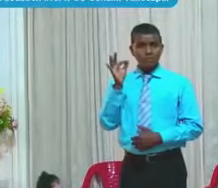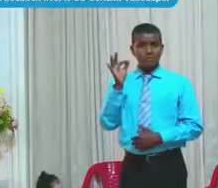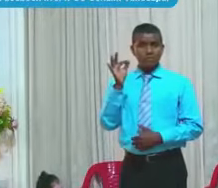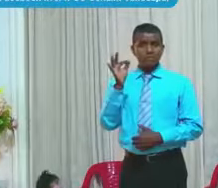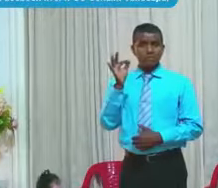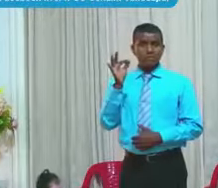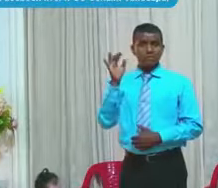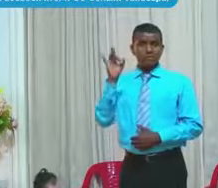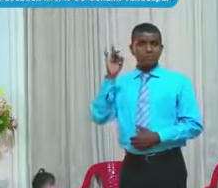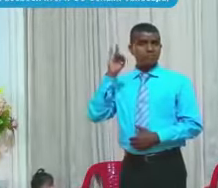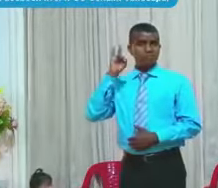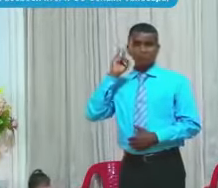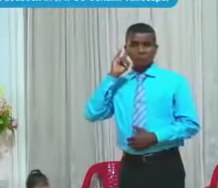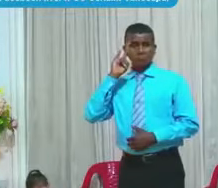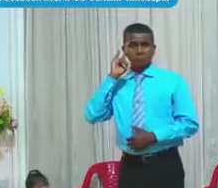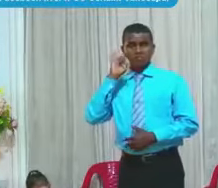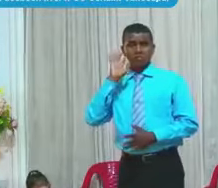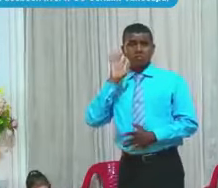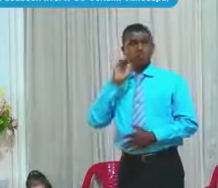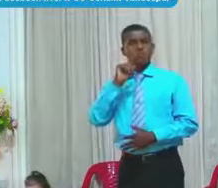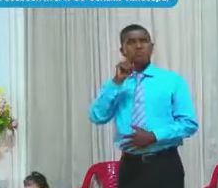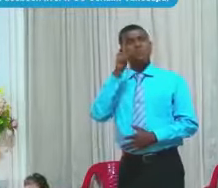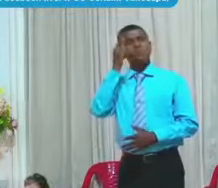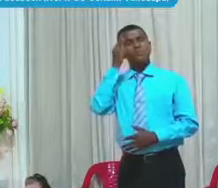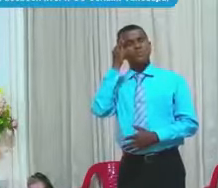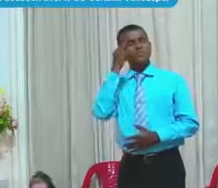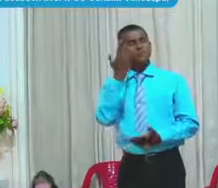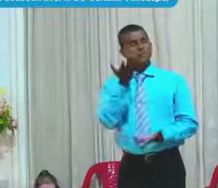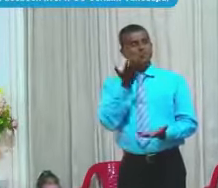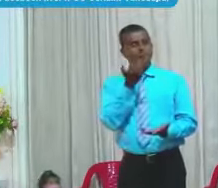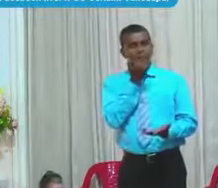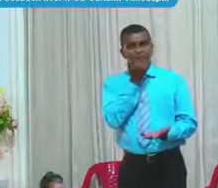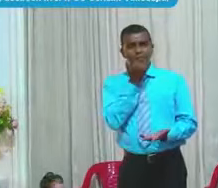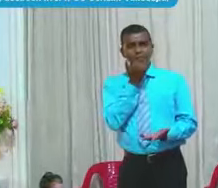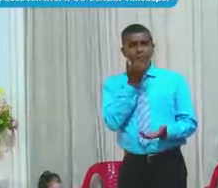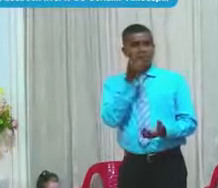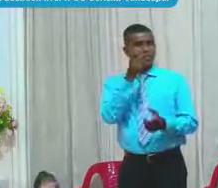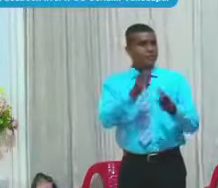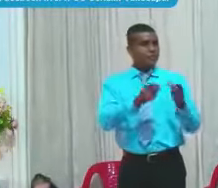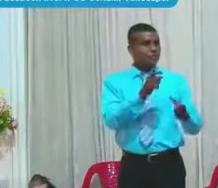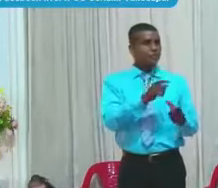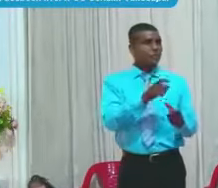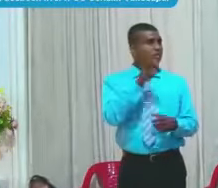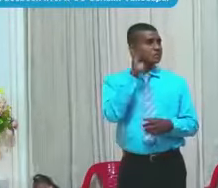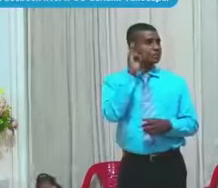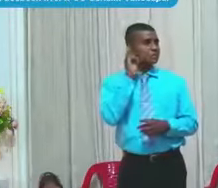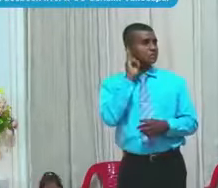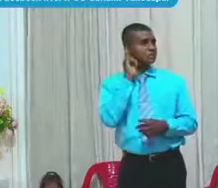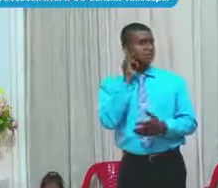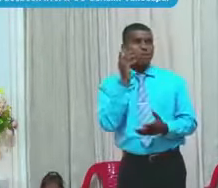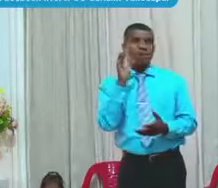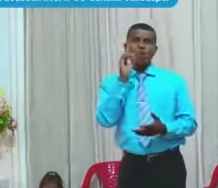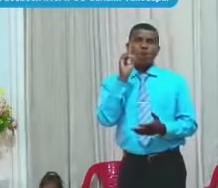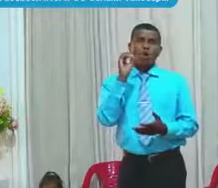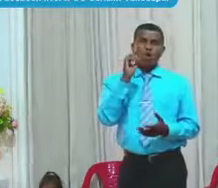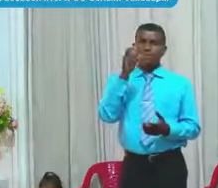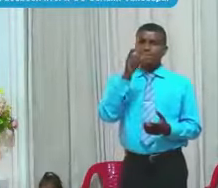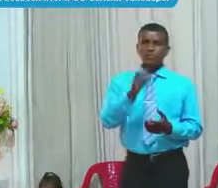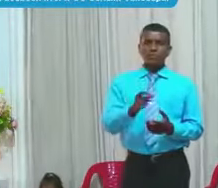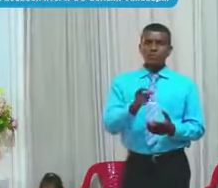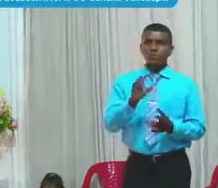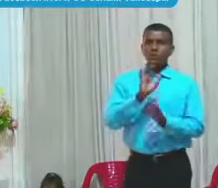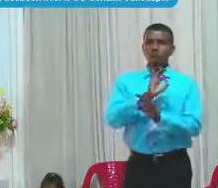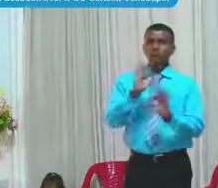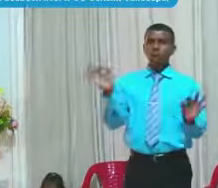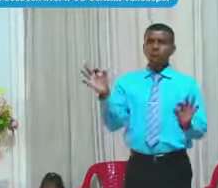Y usted habrá dicho Dice Bueno ¿Y qué va a pasar Entonces con los que No oyeron No, no Los que no leyeron La Biblia ¿Qué